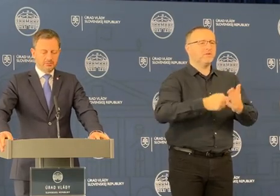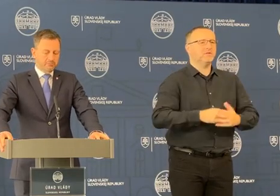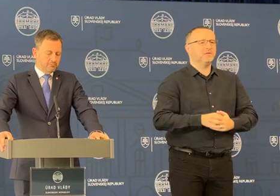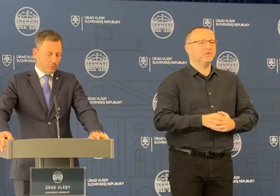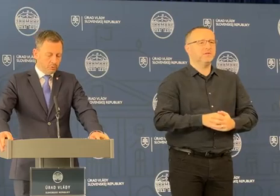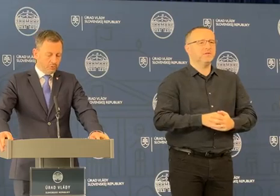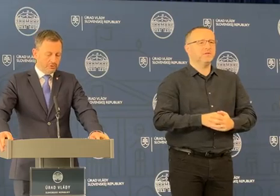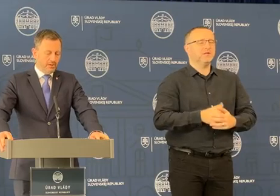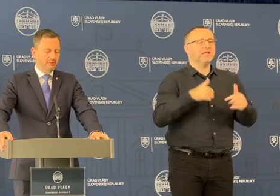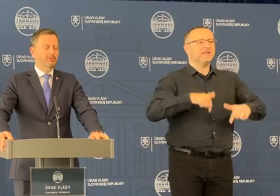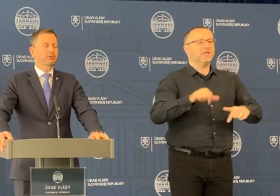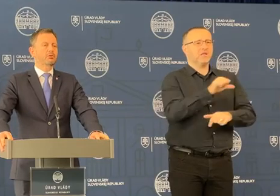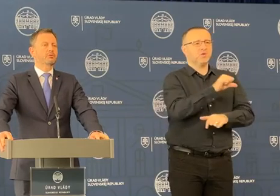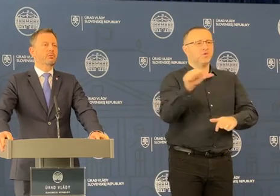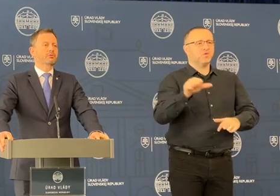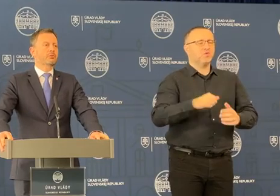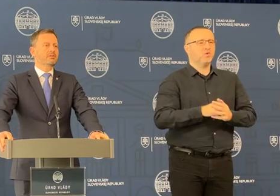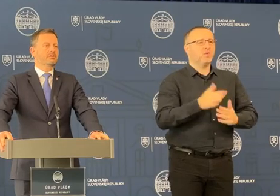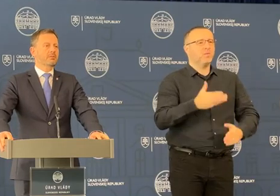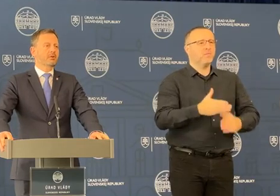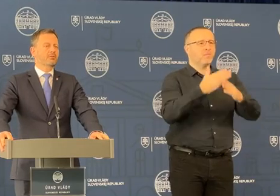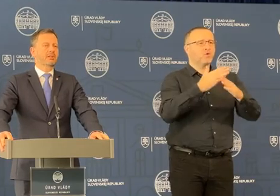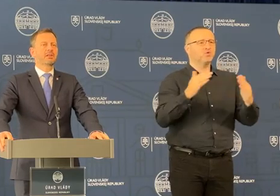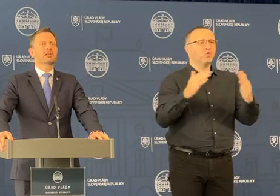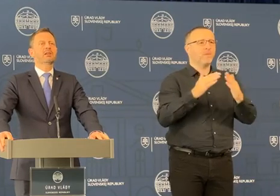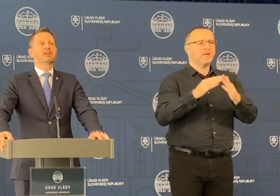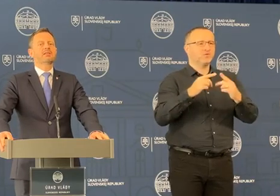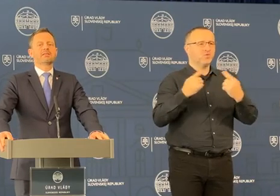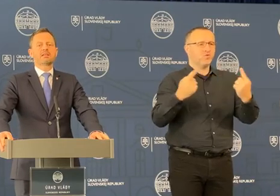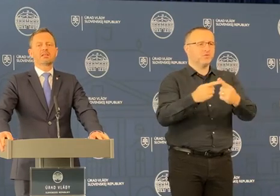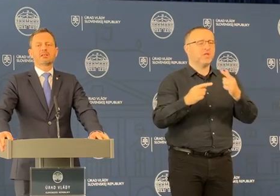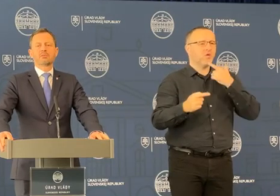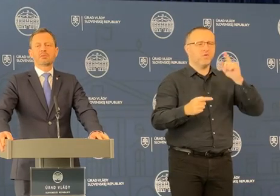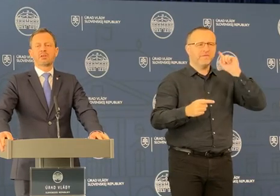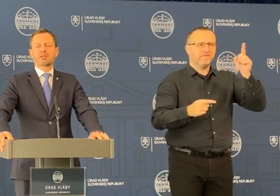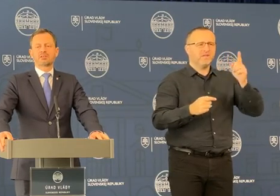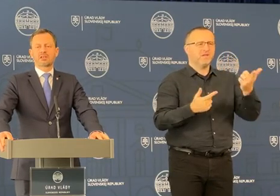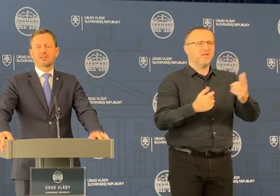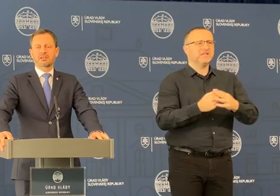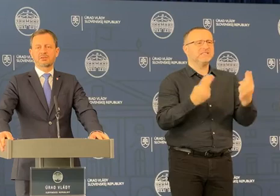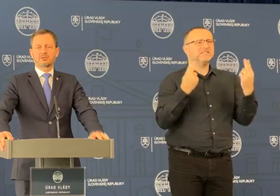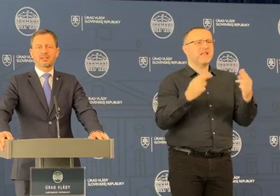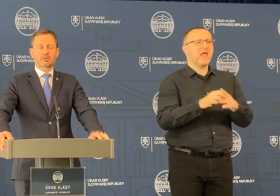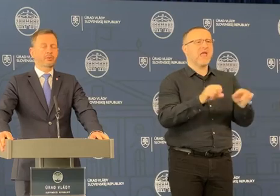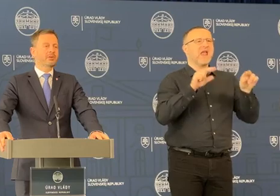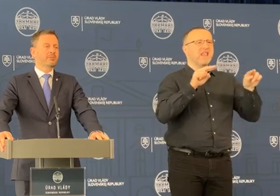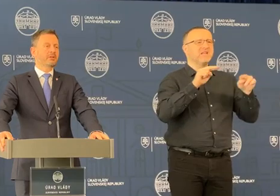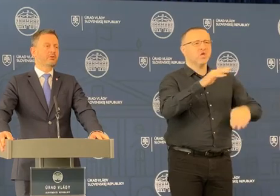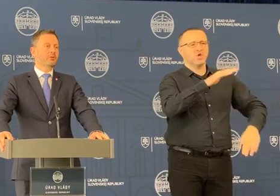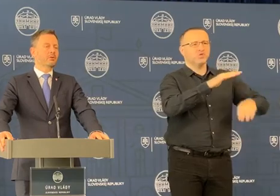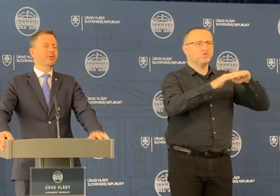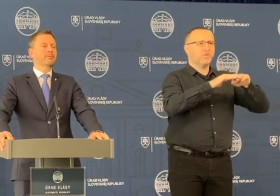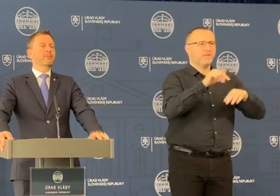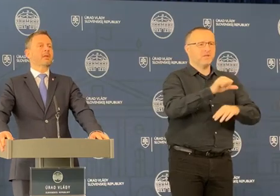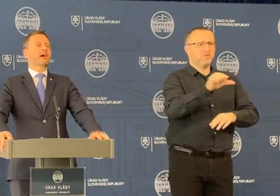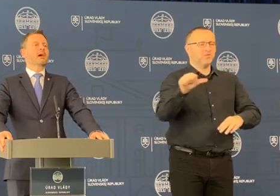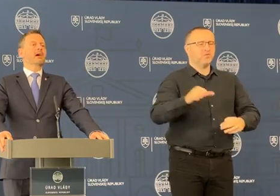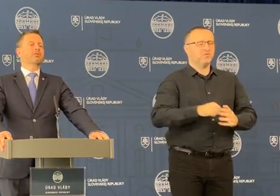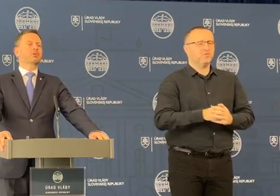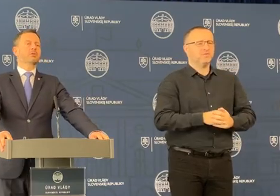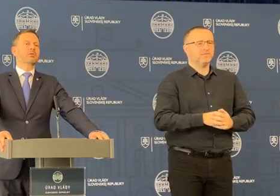tohtoročnú pomoc domácnosťom. Ako viete, ceny elektrické energie sú zastropované pre tento rok.